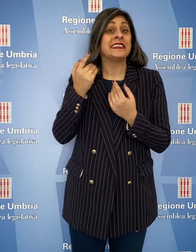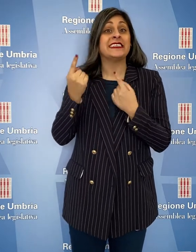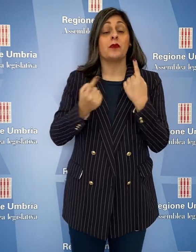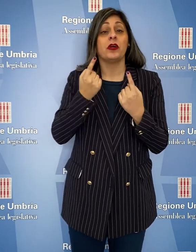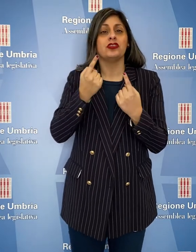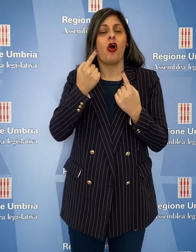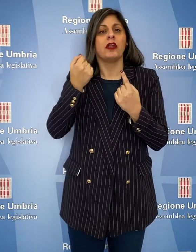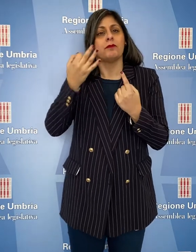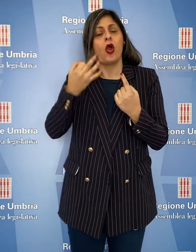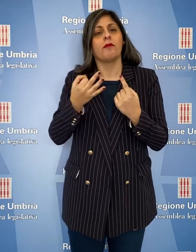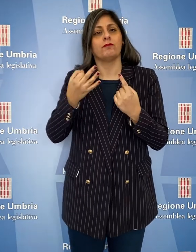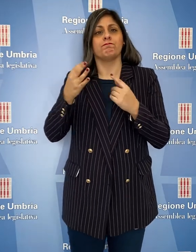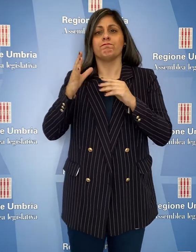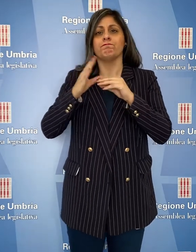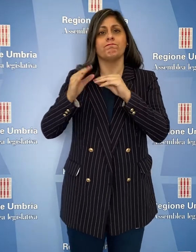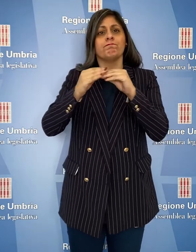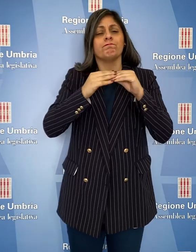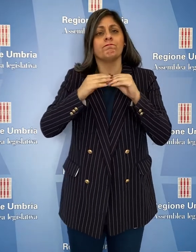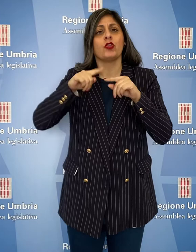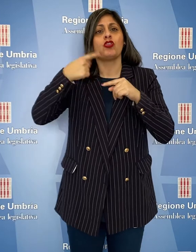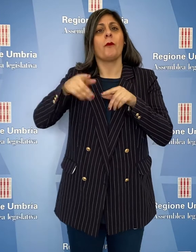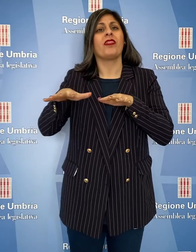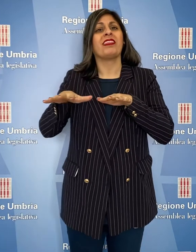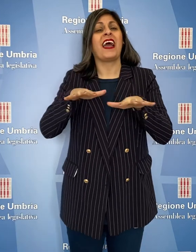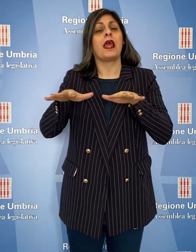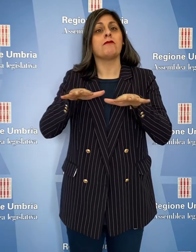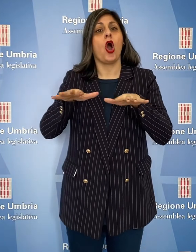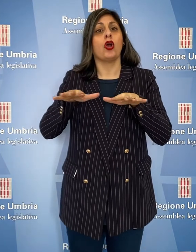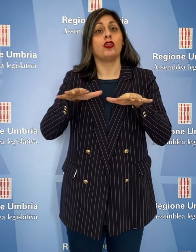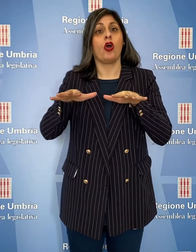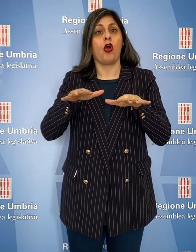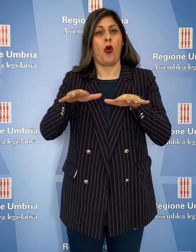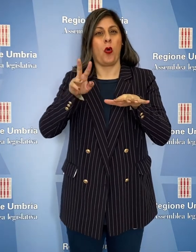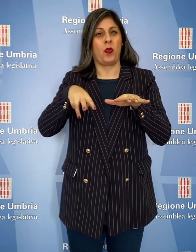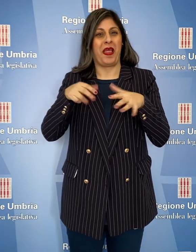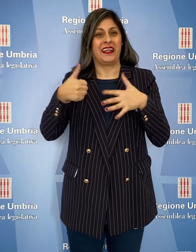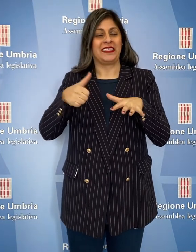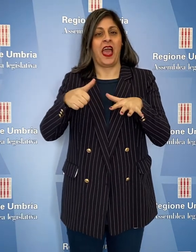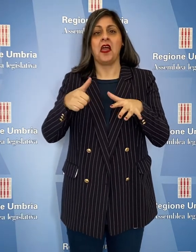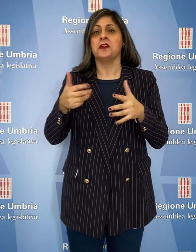stato di avanzamento della ricostruzione post-sisma 2016.